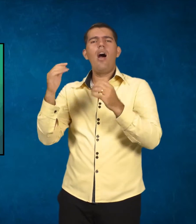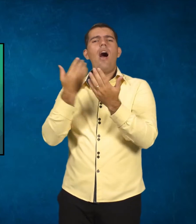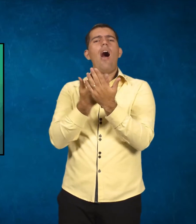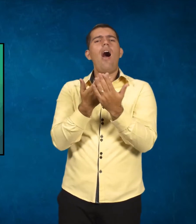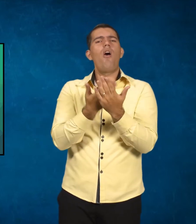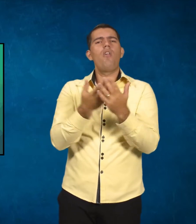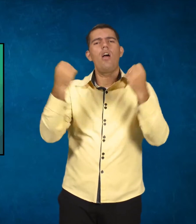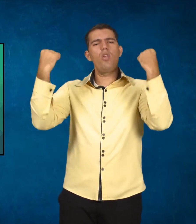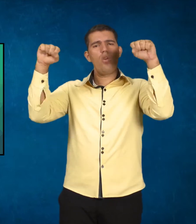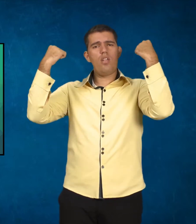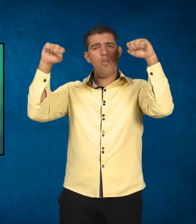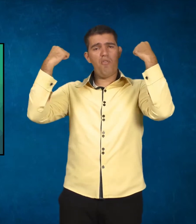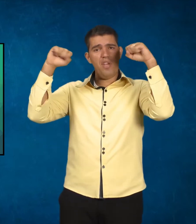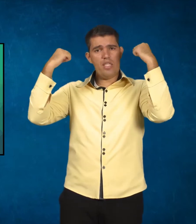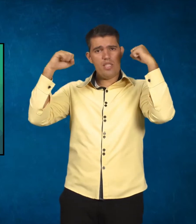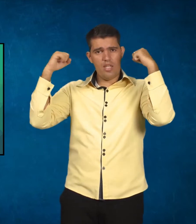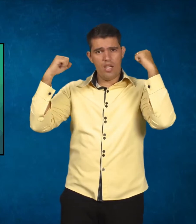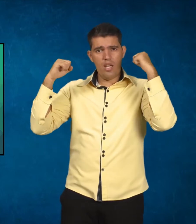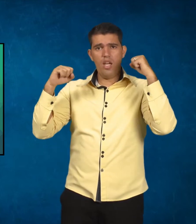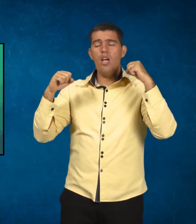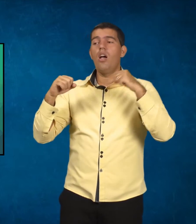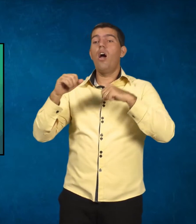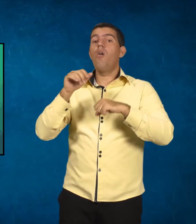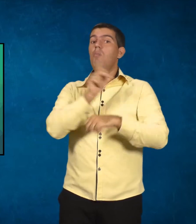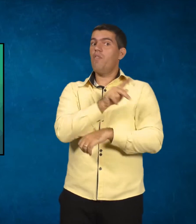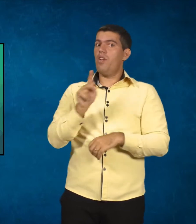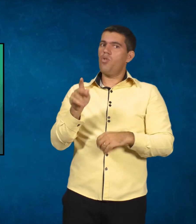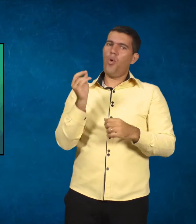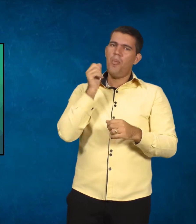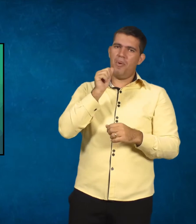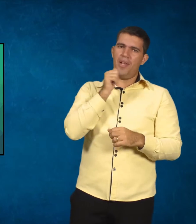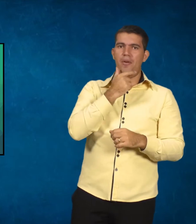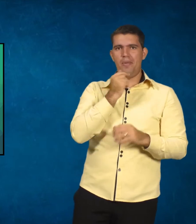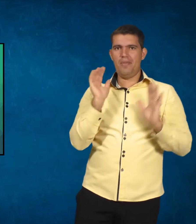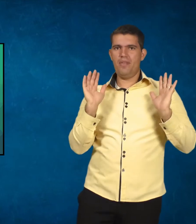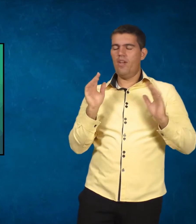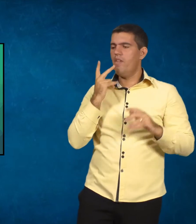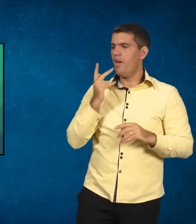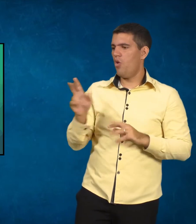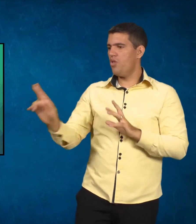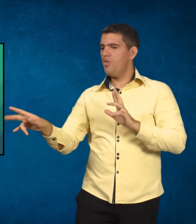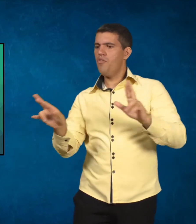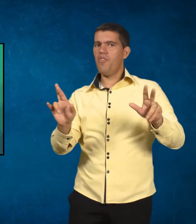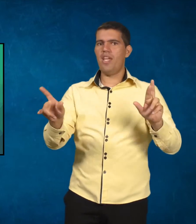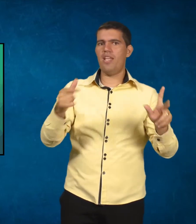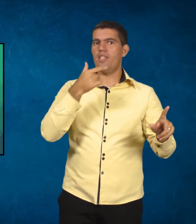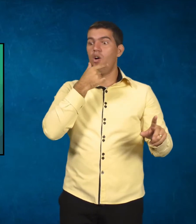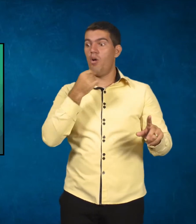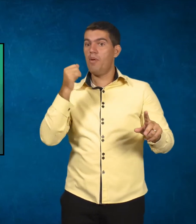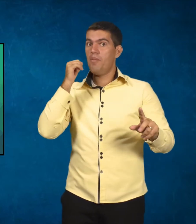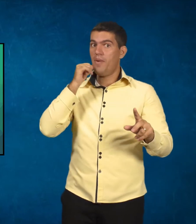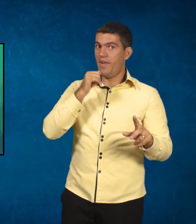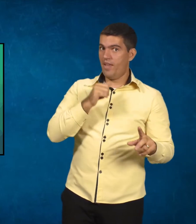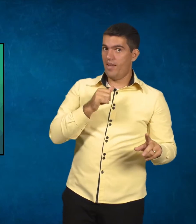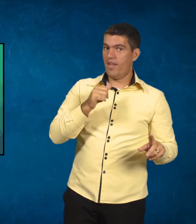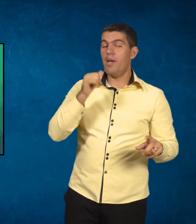porque justamente o professor ou a professora não percebeu a questão da diferença de gênero. Uma aluna trans